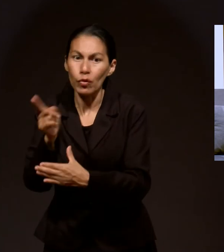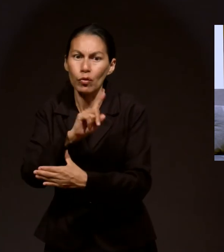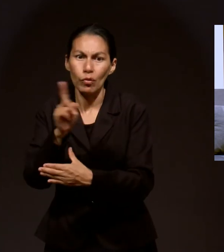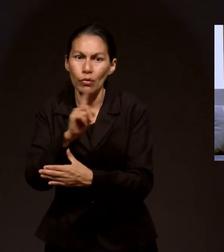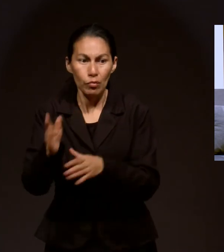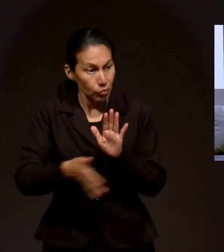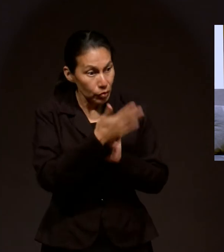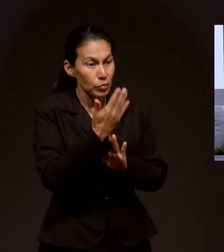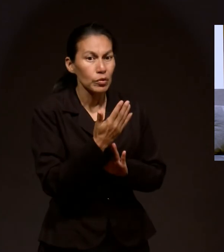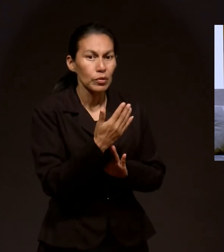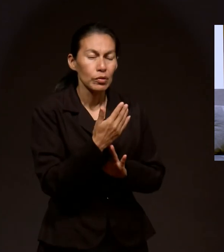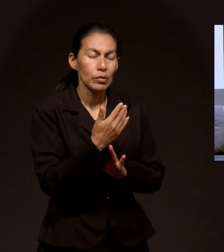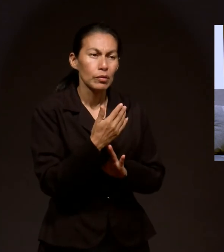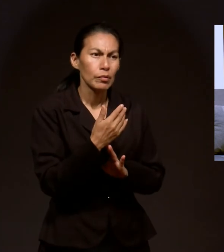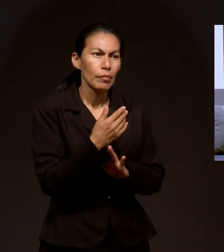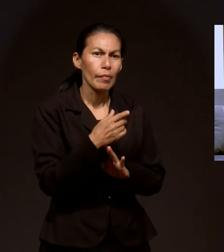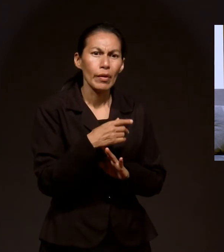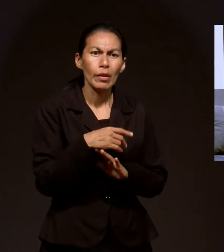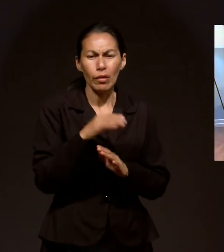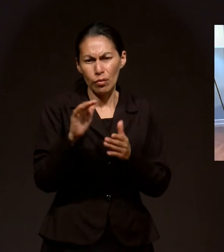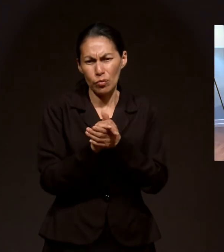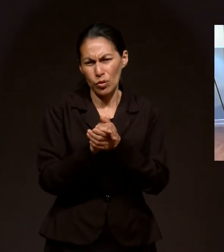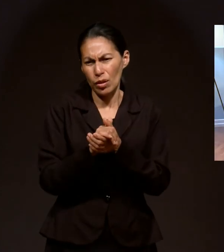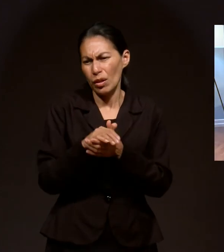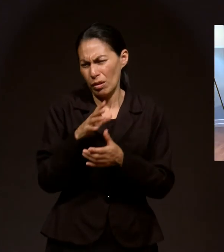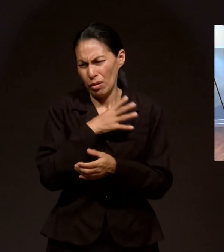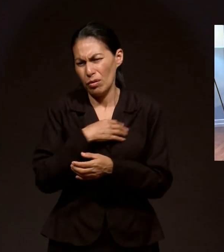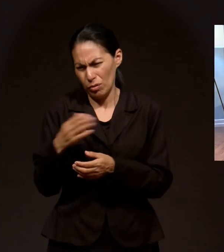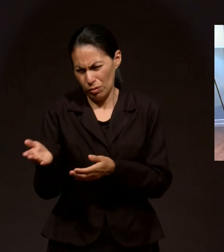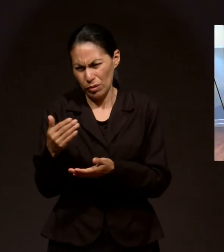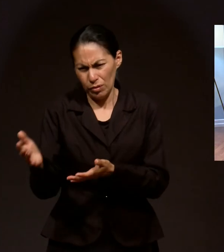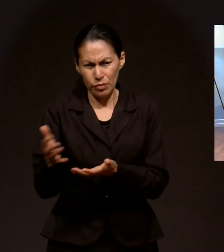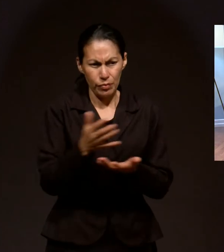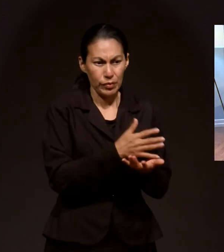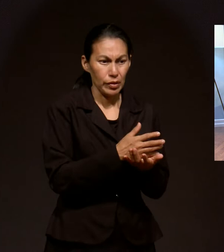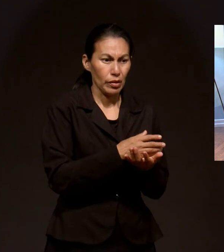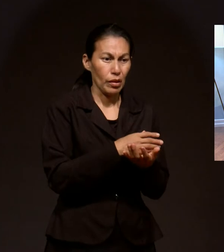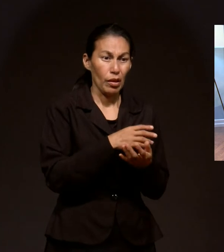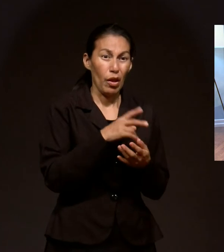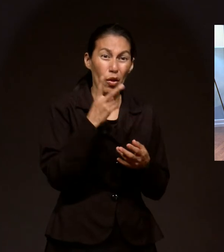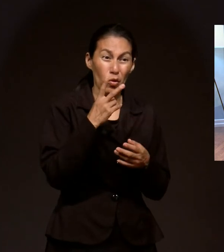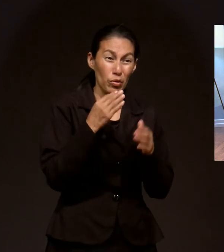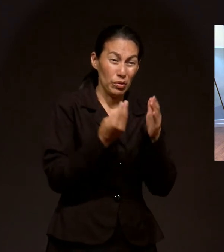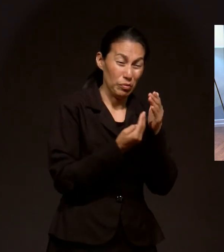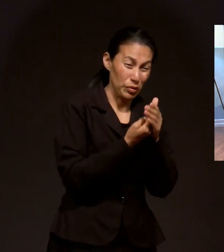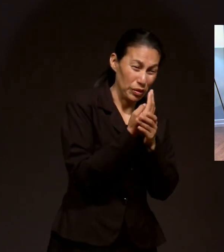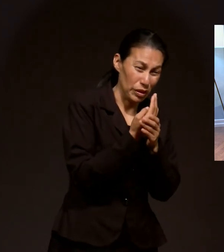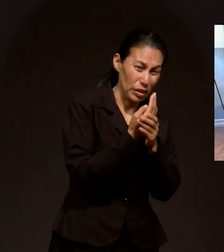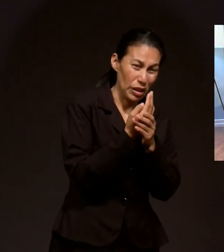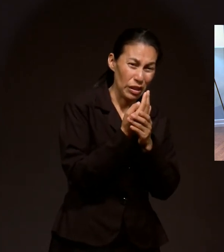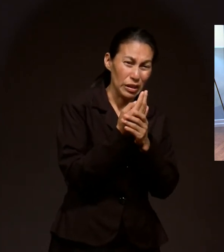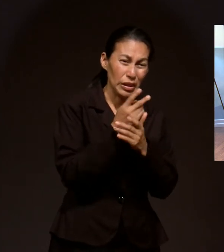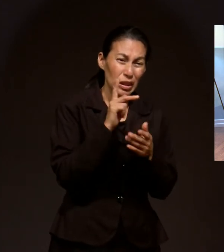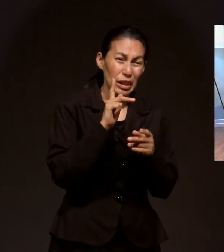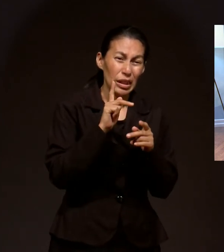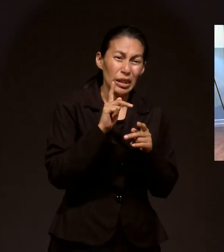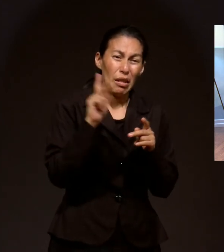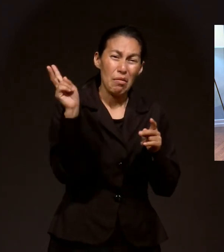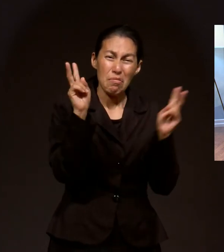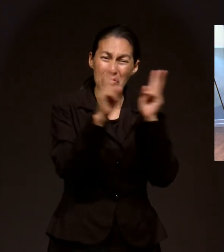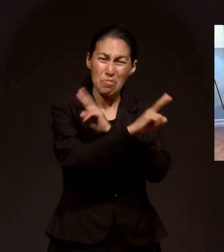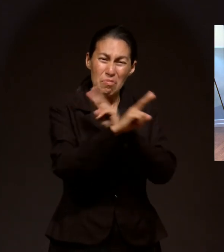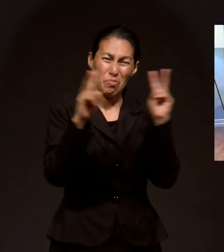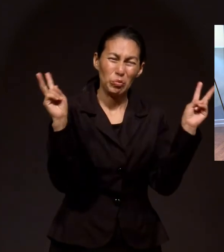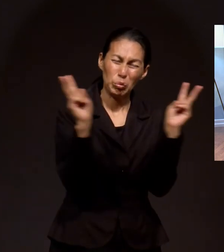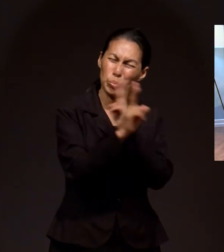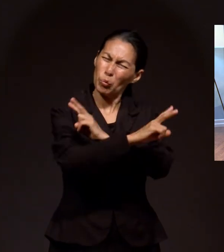sí, yo le dije a mi esposa, agarra a mis hijos y salimos. Claro, a las 2 de la mañana ya estaban los techos volando, ya el viento estaba sobre los 100 kilómetros